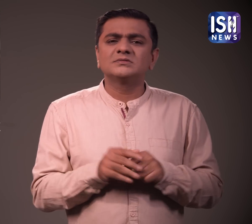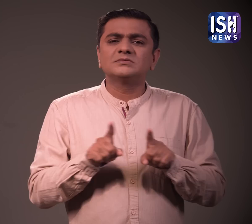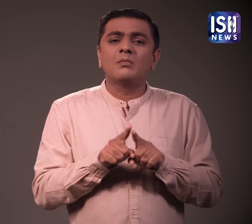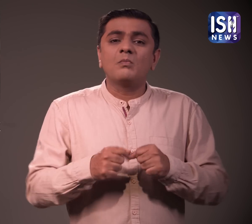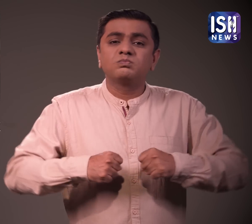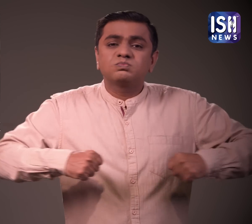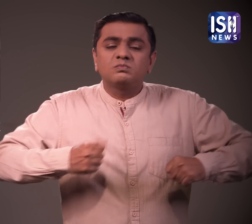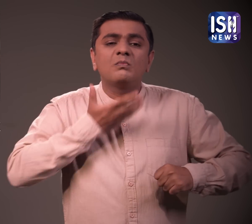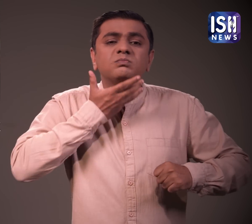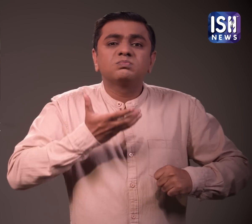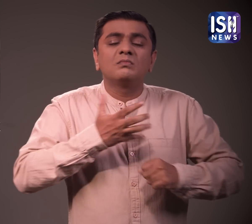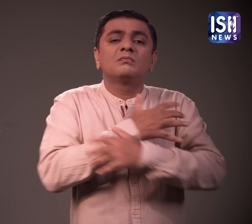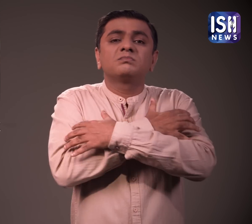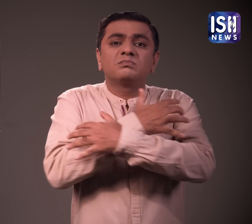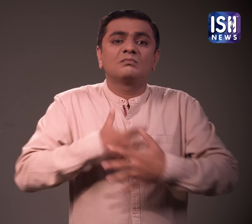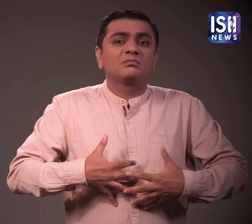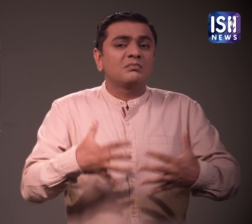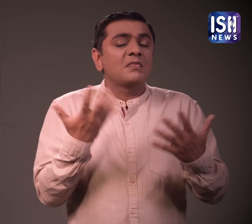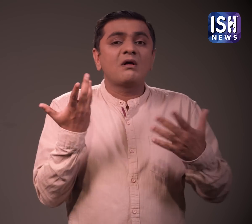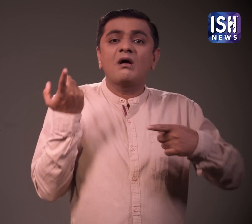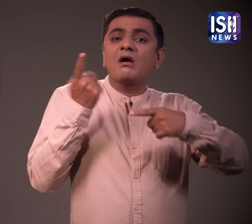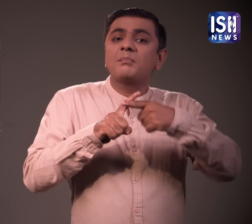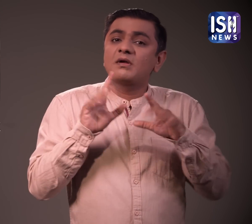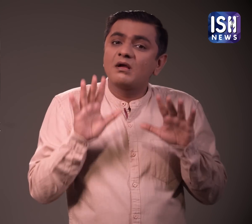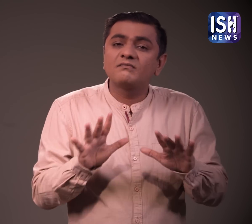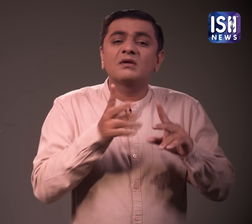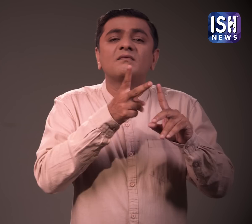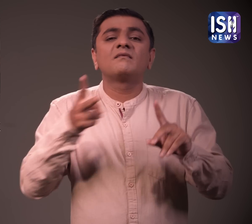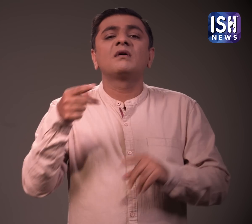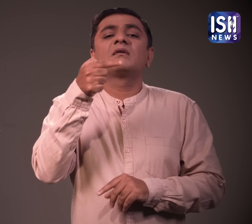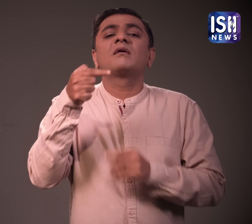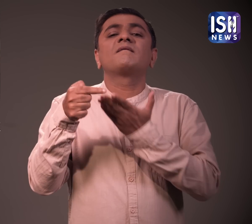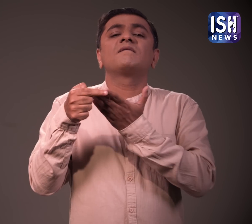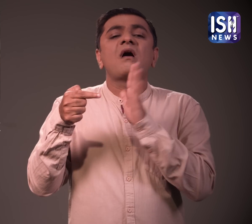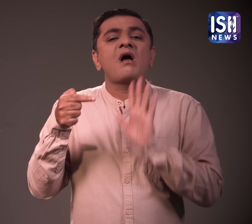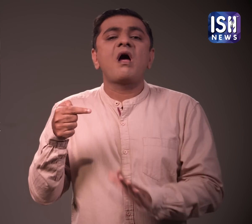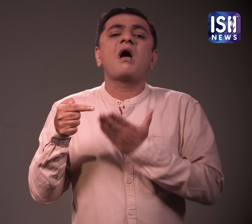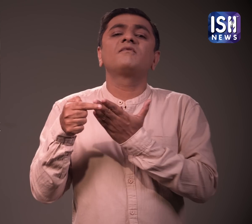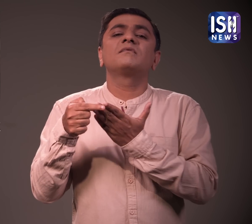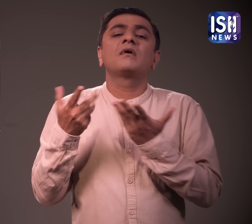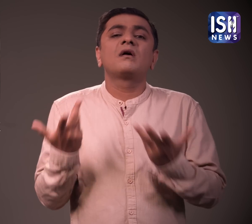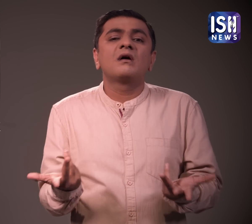मूटा पा, आधी का कारण बन सकता है प्रोटीन पावडर और शेक के कुछ नकारात्मक दुश्प्रभाव है